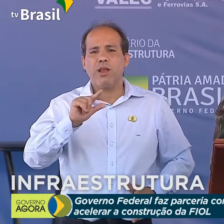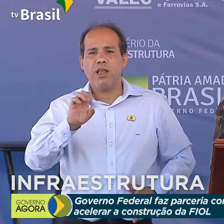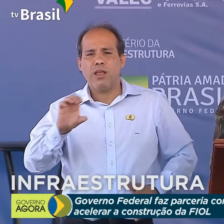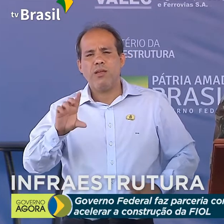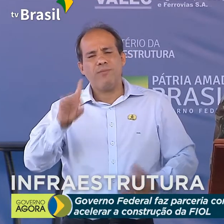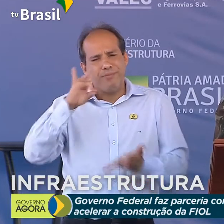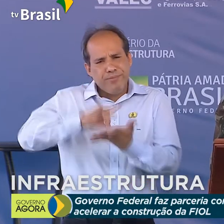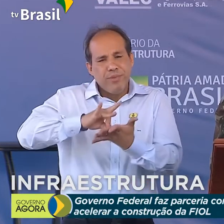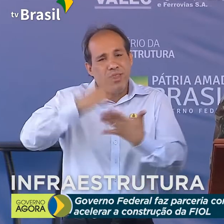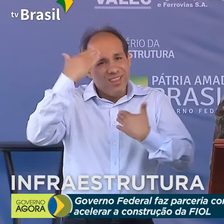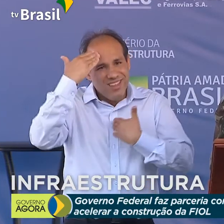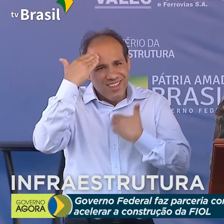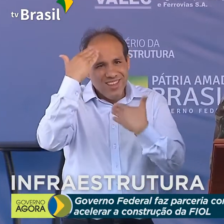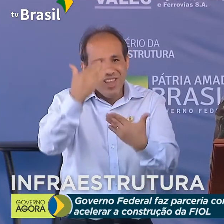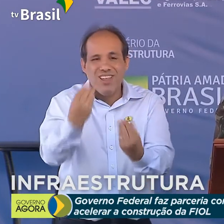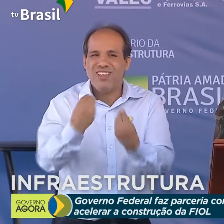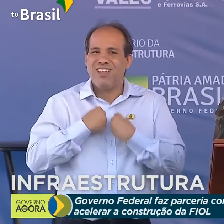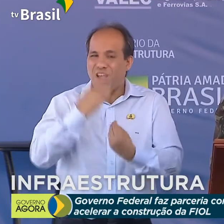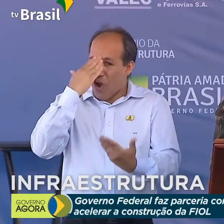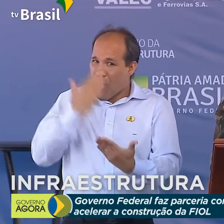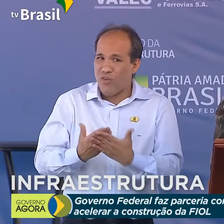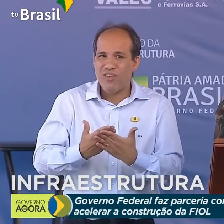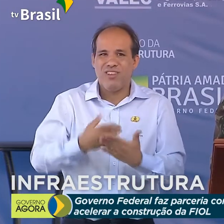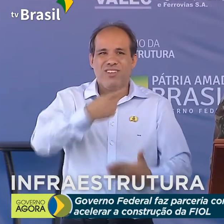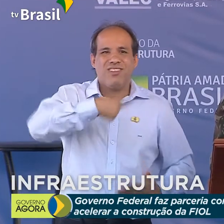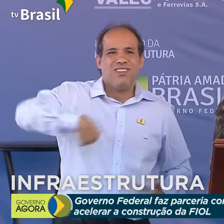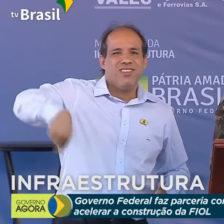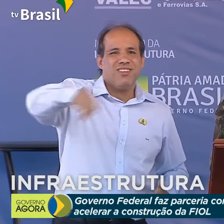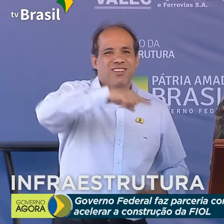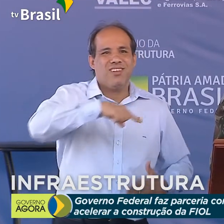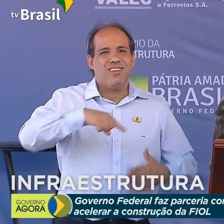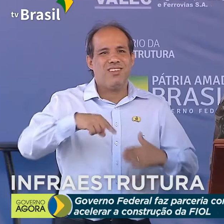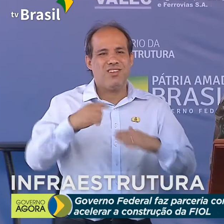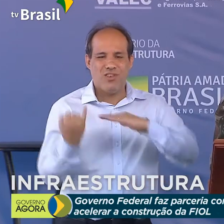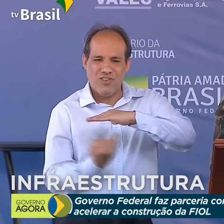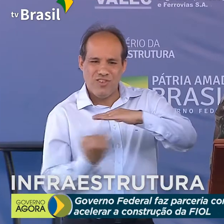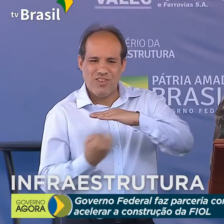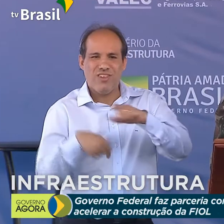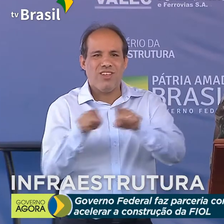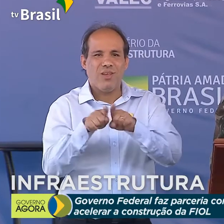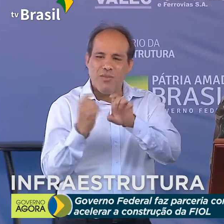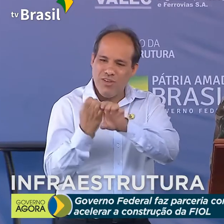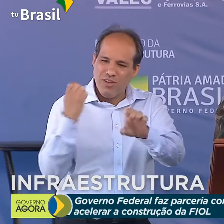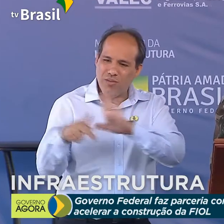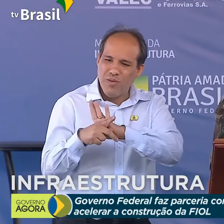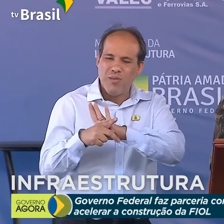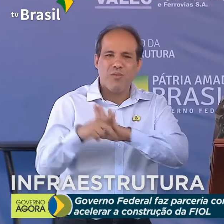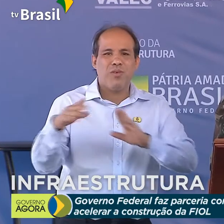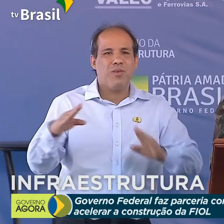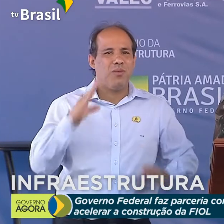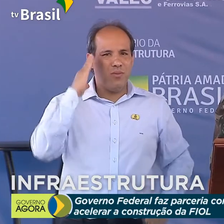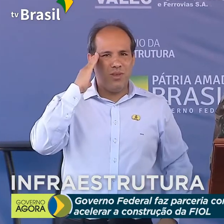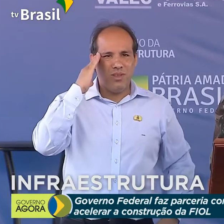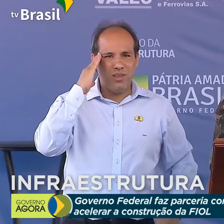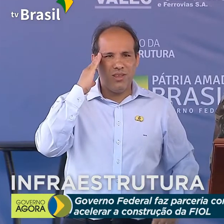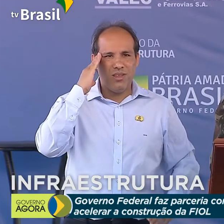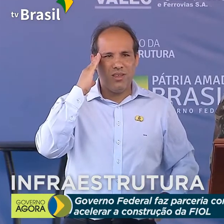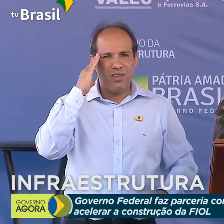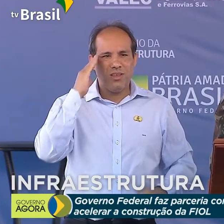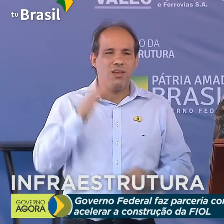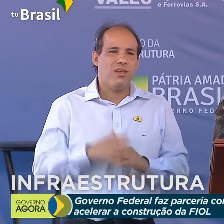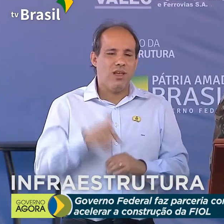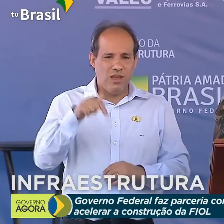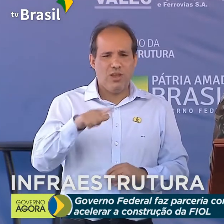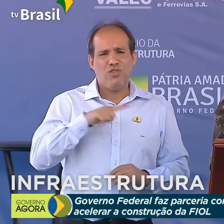sinceros agradecimentos pela confiança depositada na nossa instituição e na engenharia militar. Que o Loto 6F,